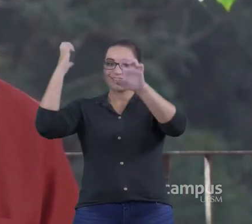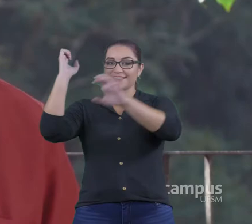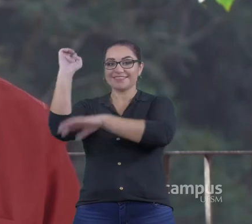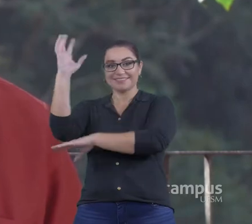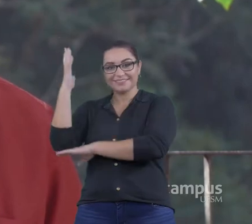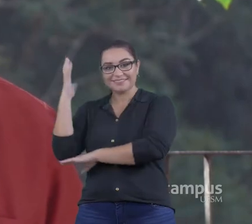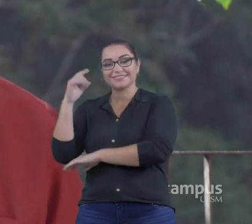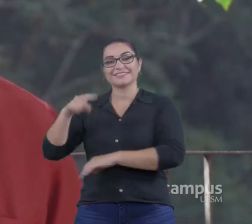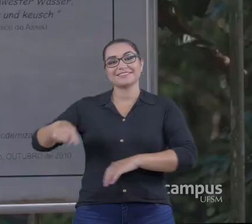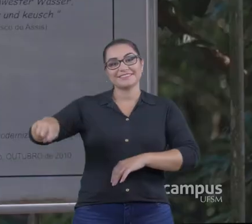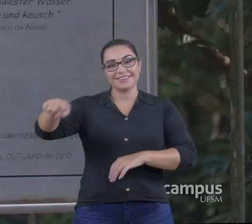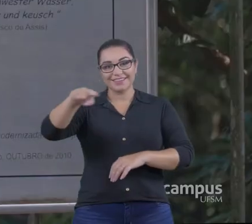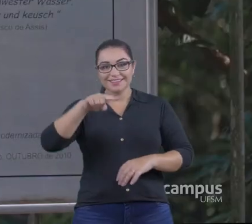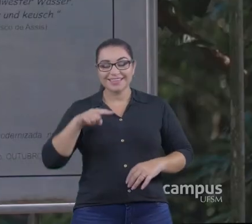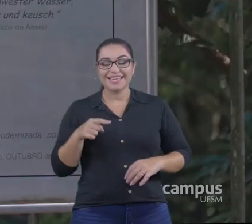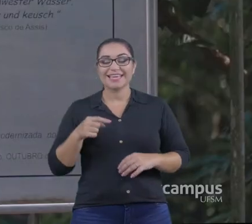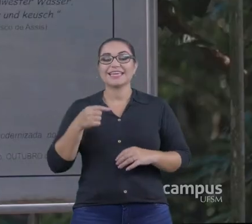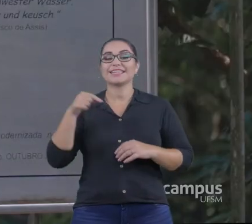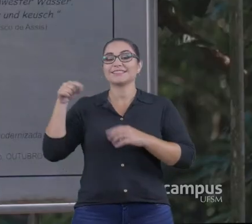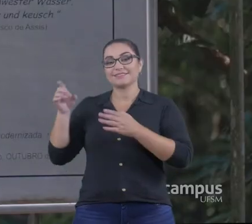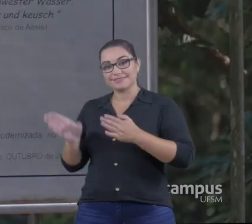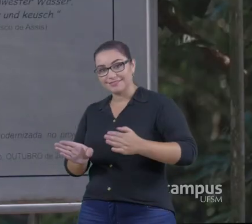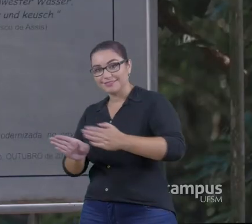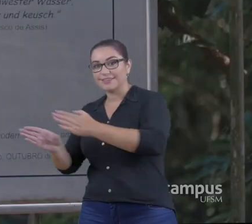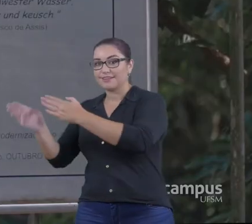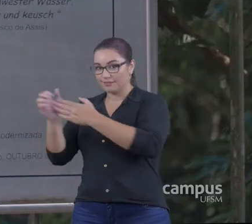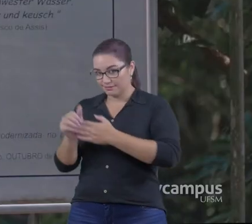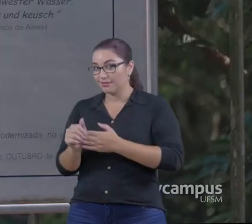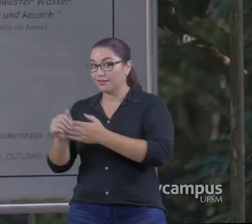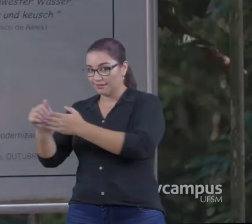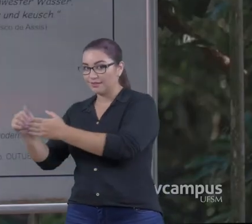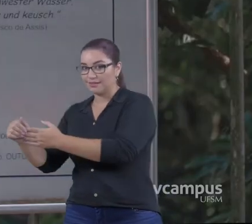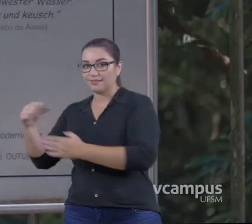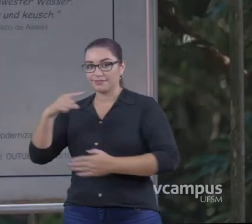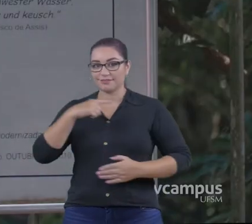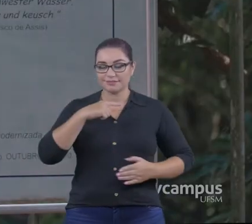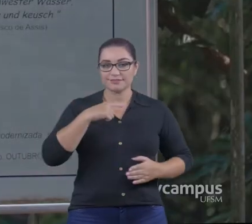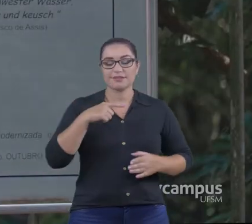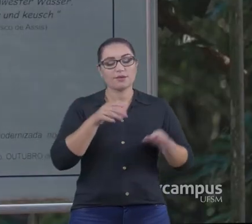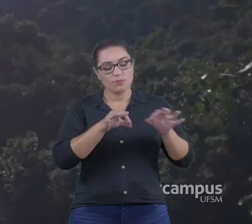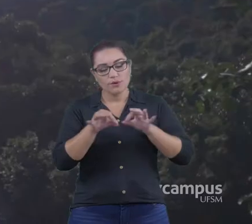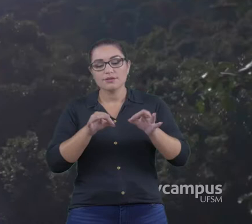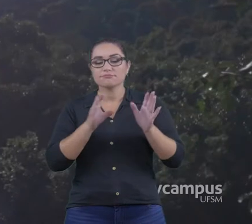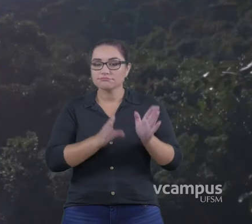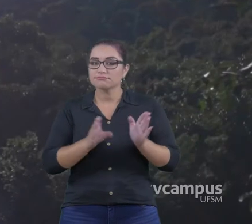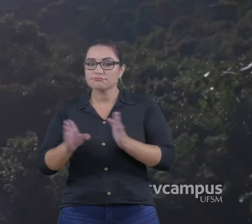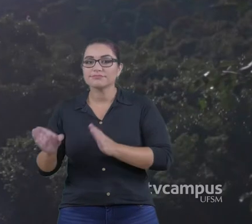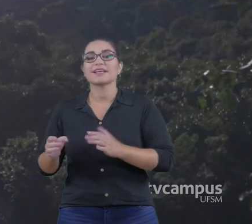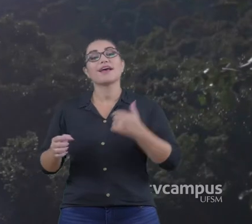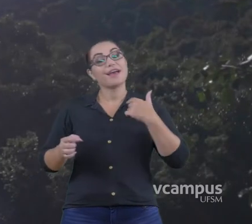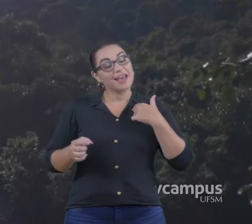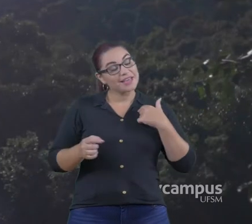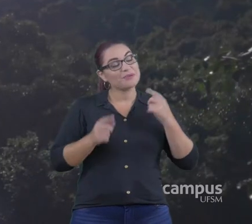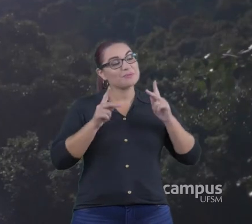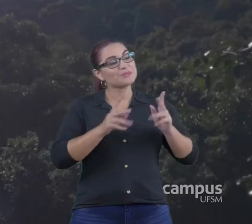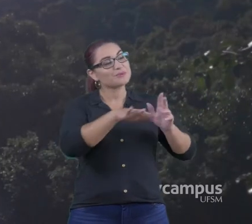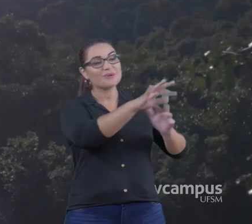curso De Engenharia Ambiental Eles hoje são os que Dirigem a trilha São os guias E organizam tudo